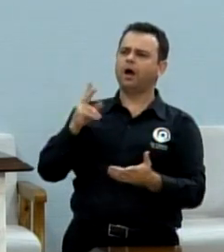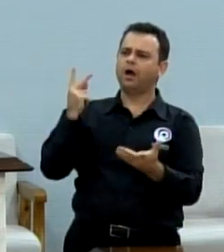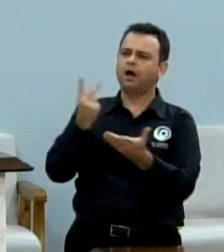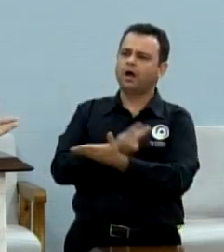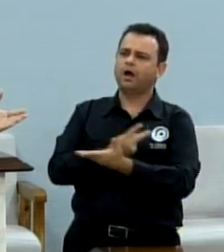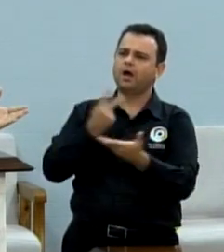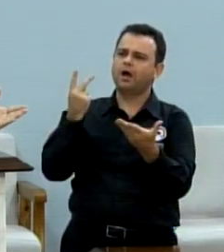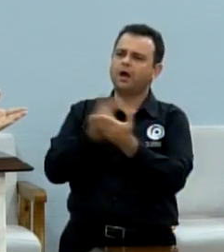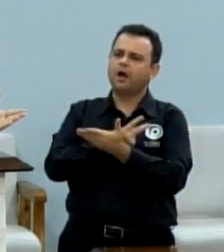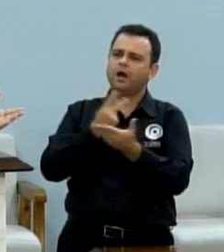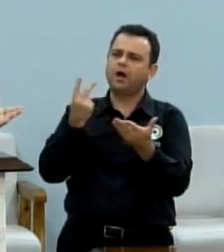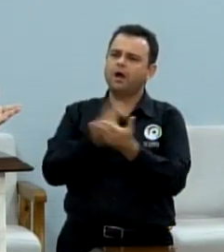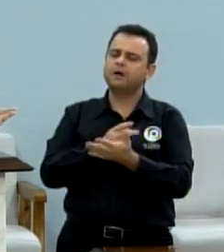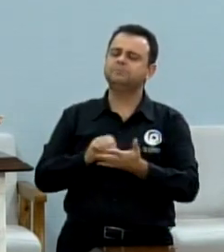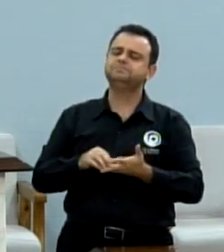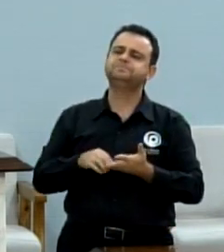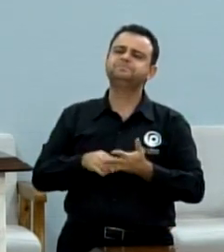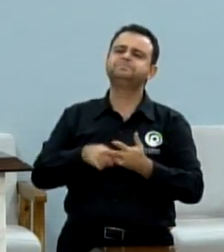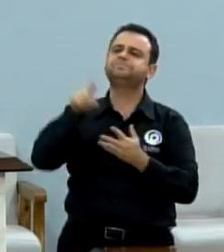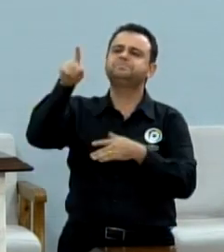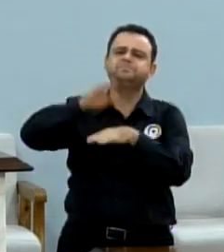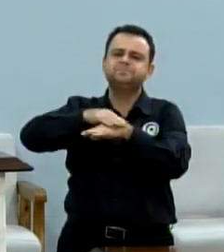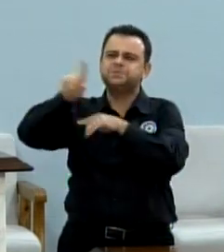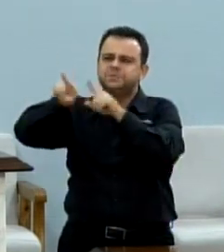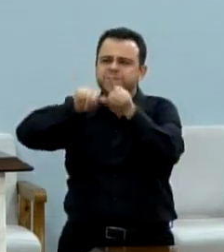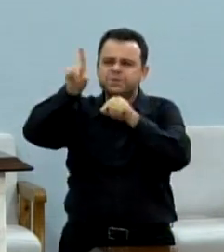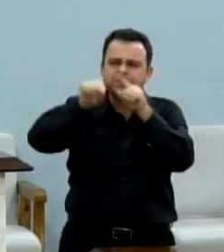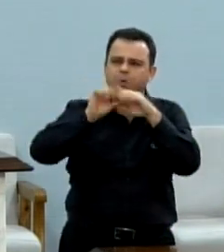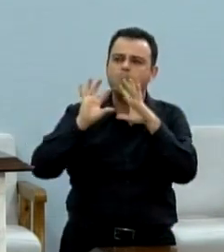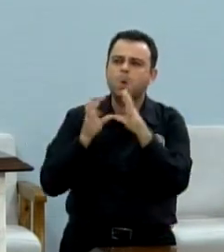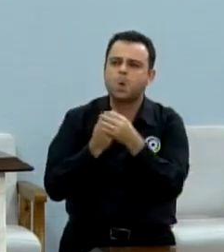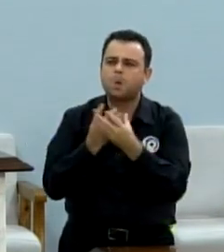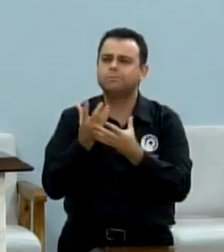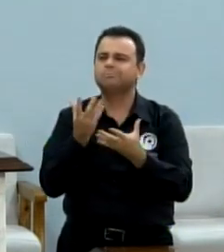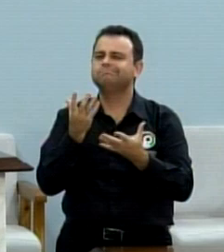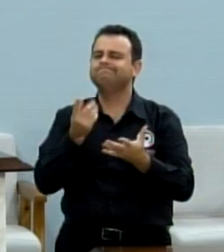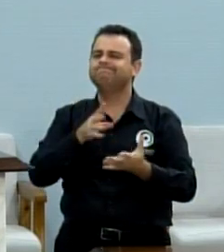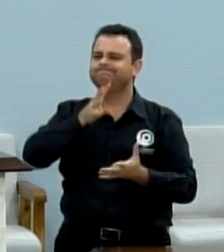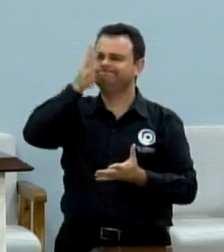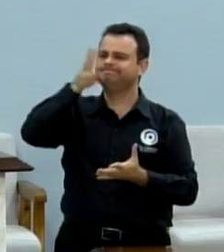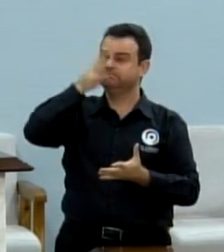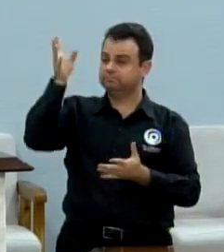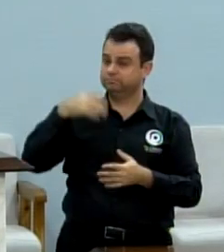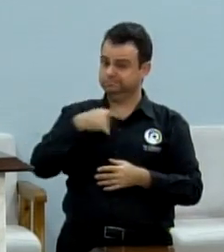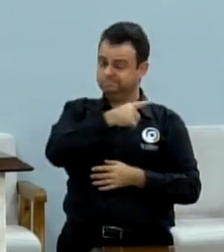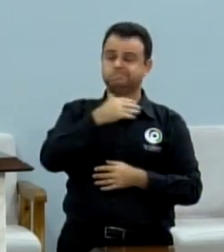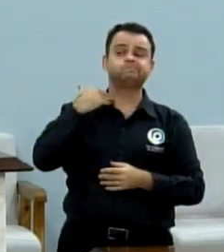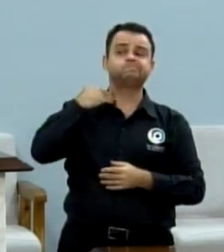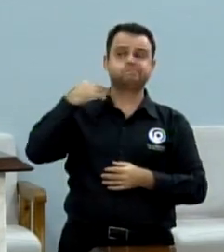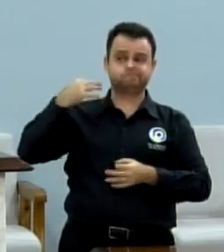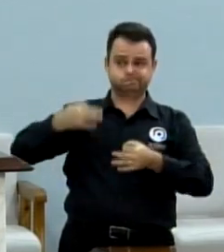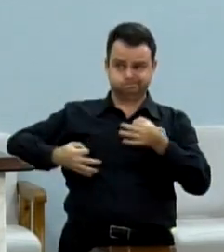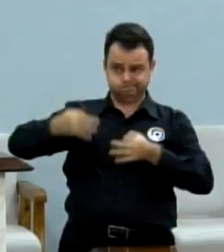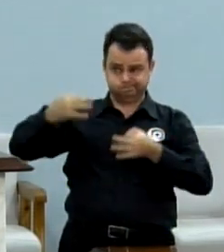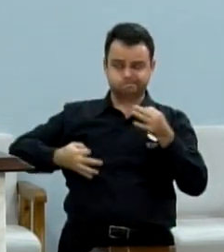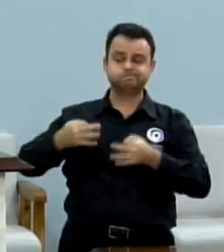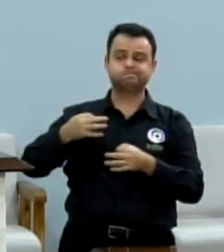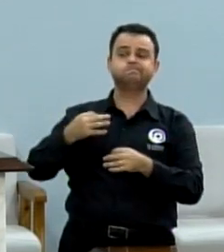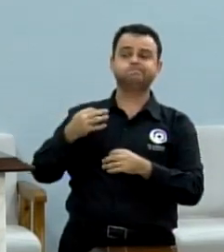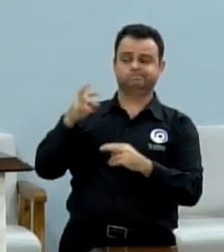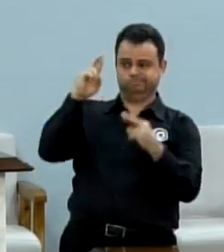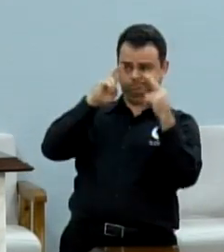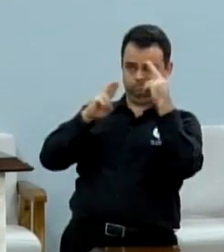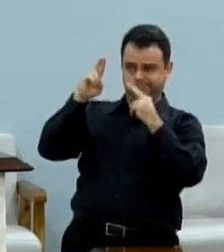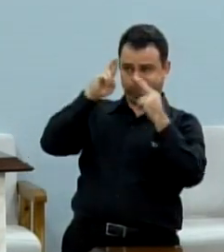chapa que quer concorrer em alto nível. O assunto foi parar na justiça. Ele